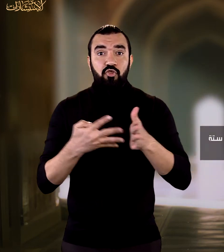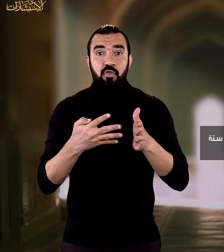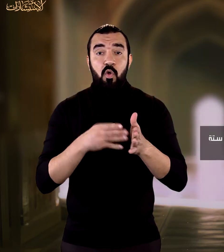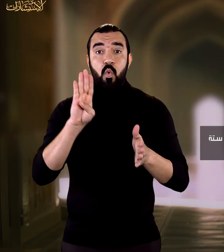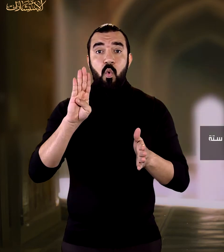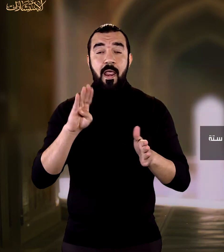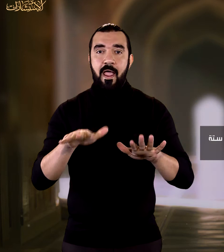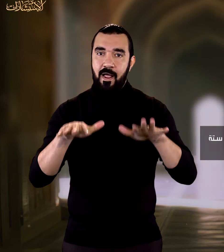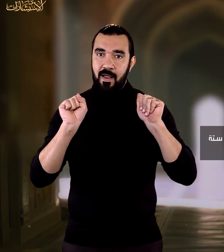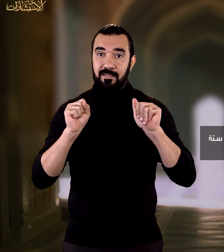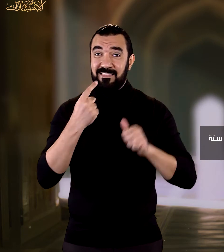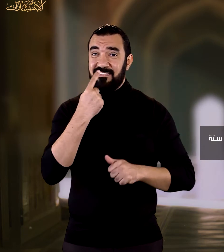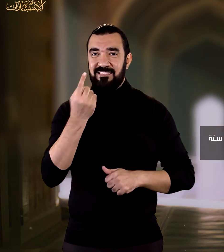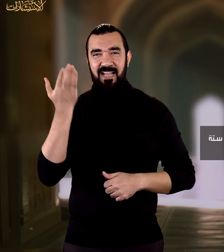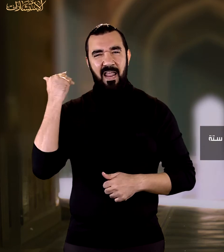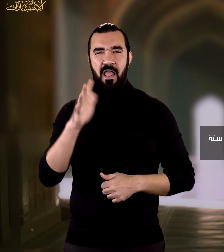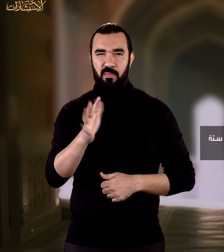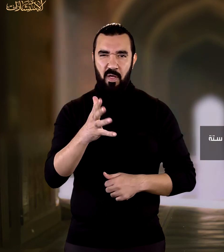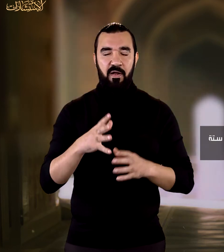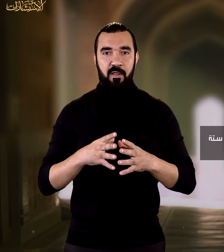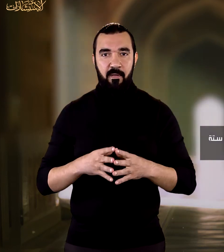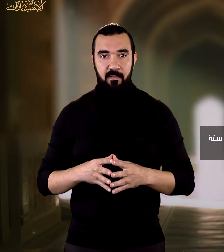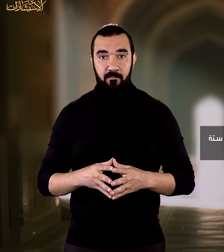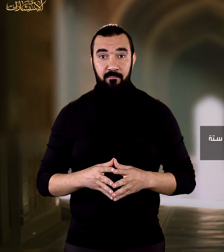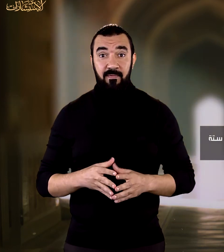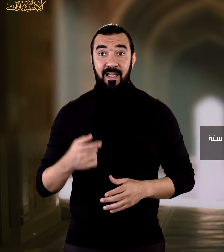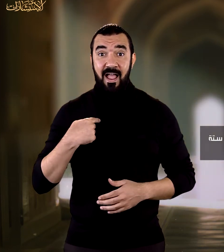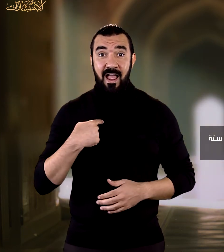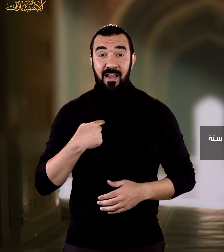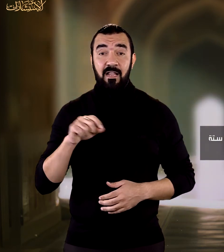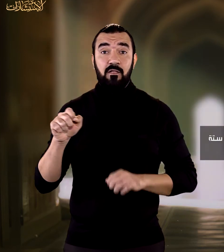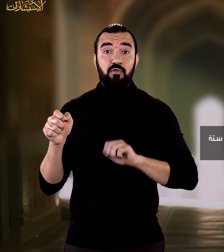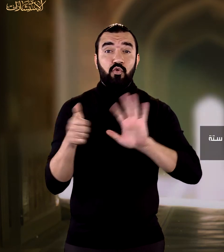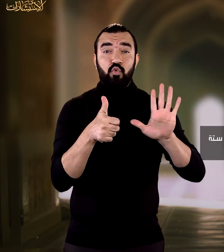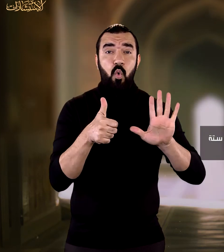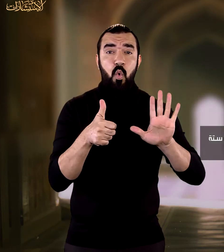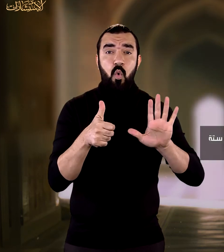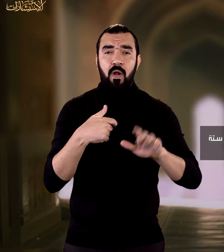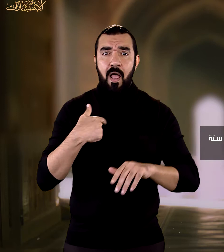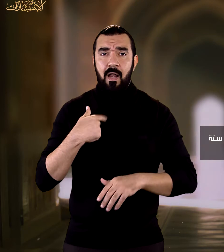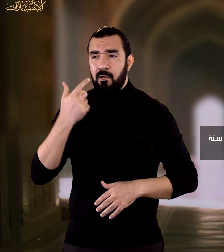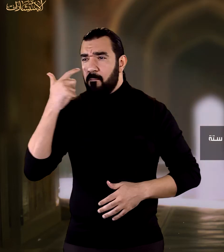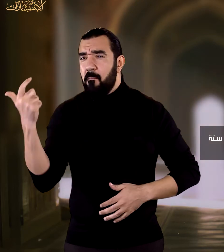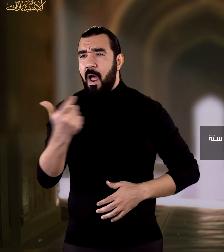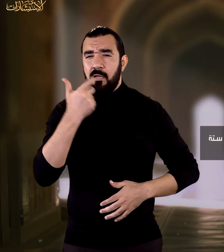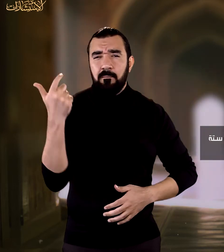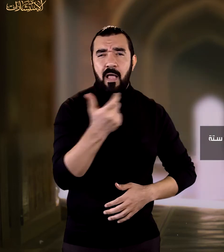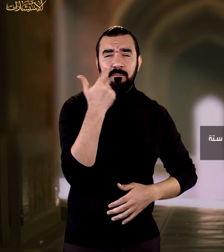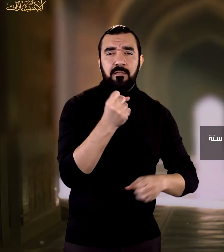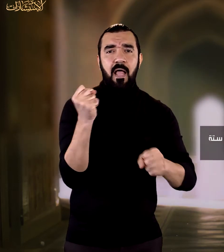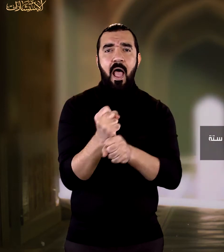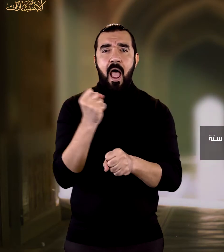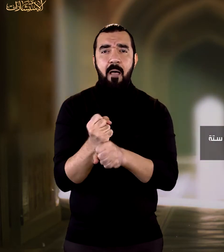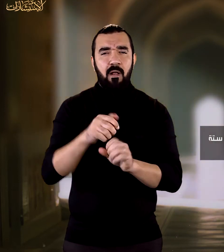القناة